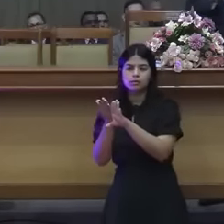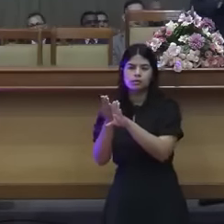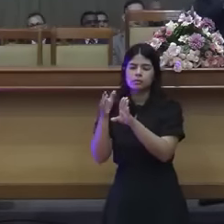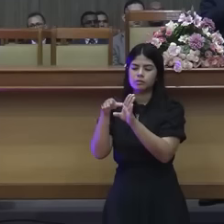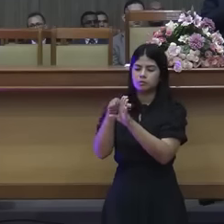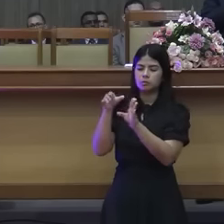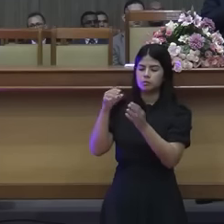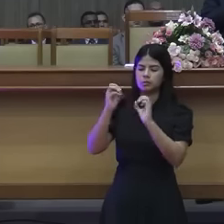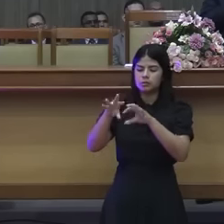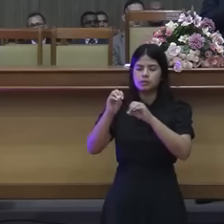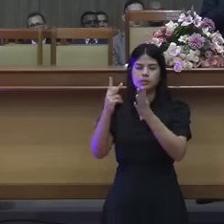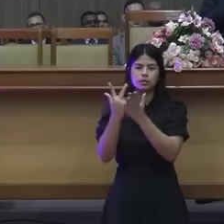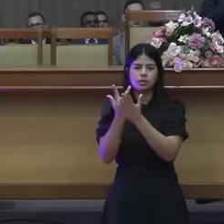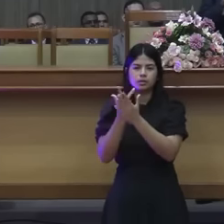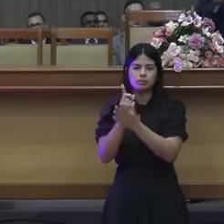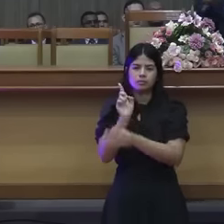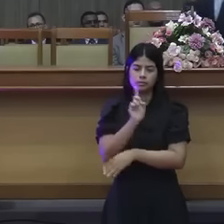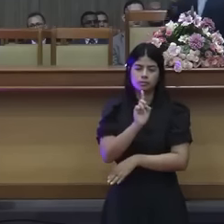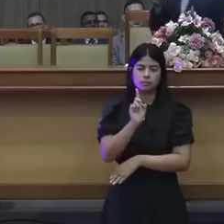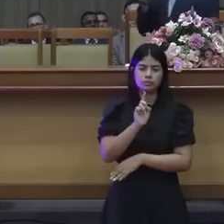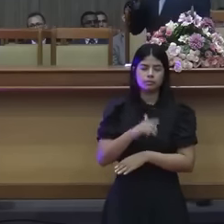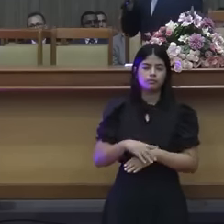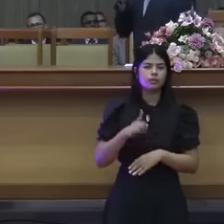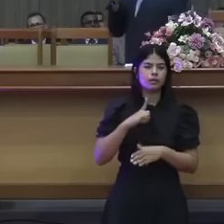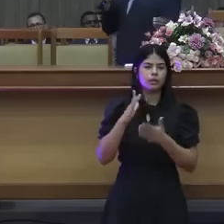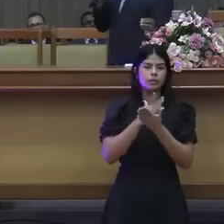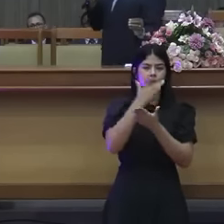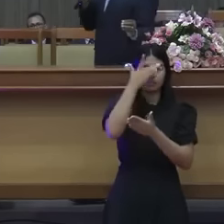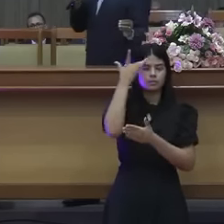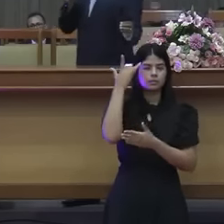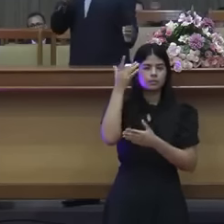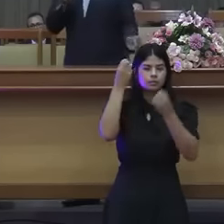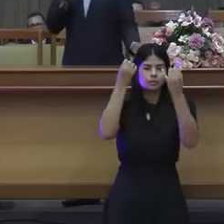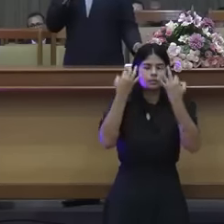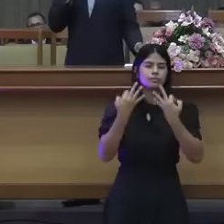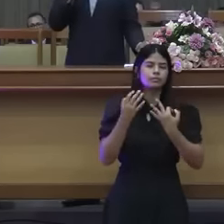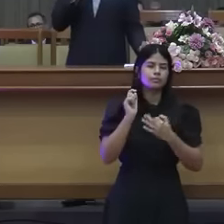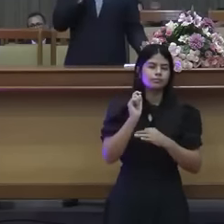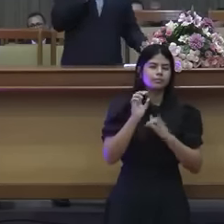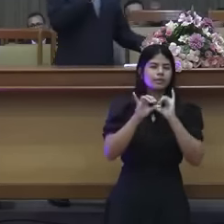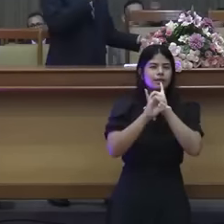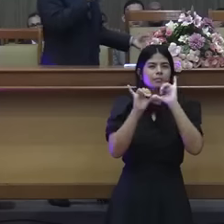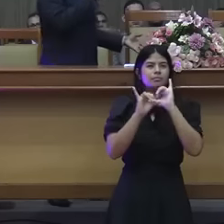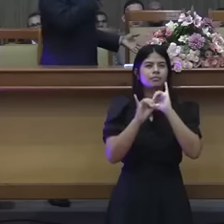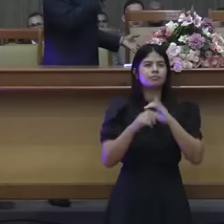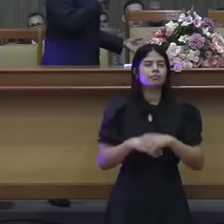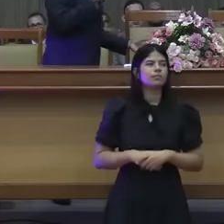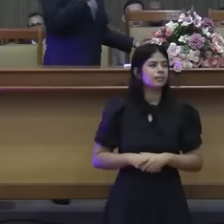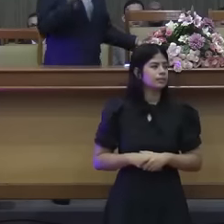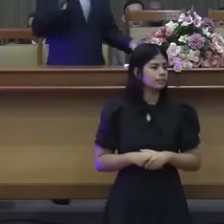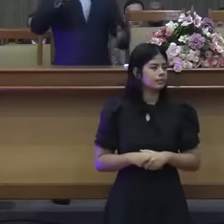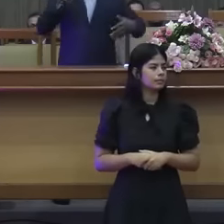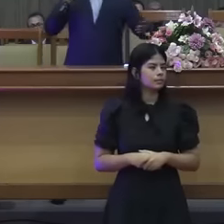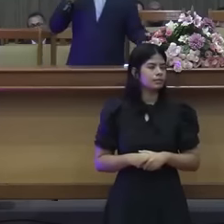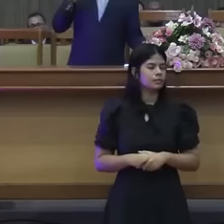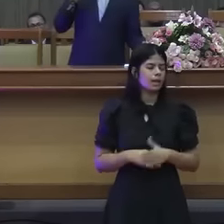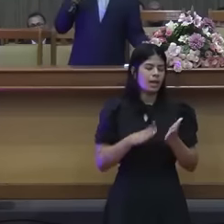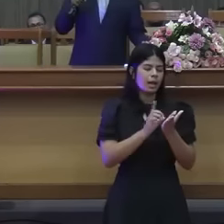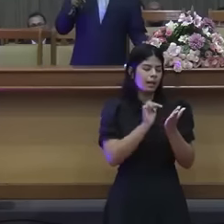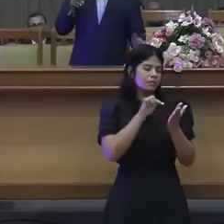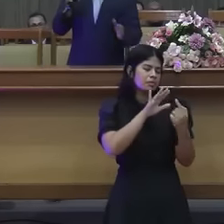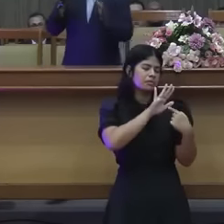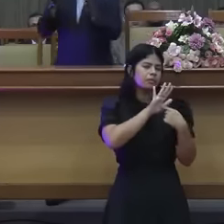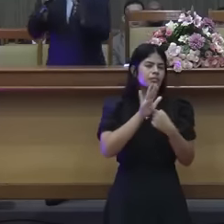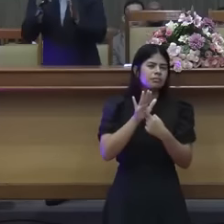filosofias. Tem irmão na igreja que diz assim, ah, eu nunca li isso na Bíblia, não tem isso na Bíblia, por isso que eu